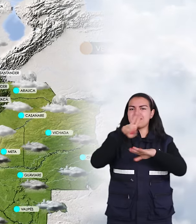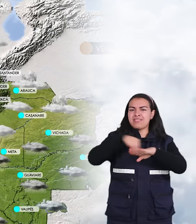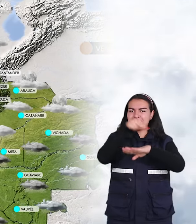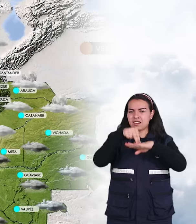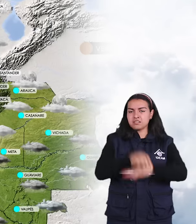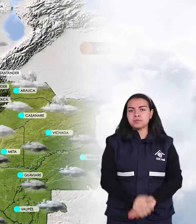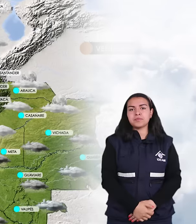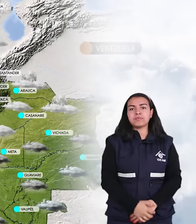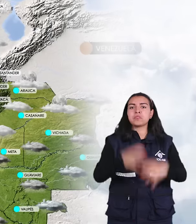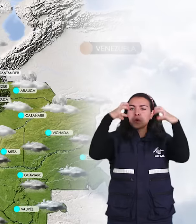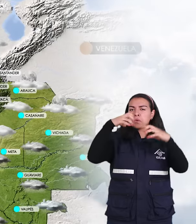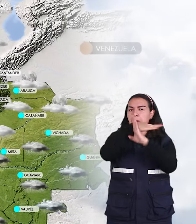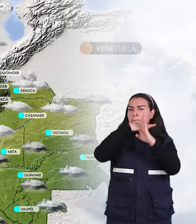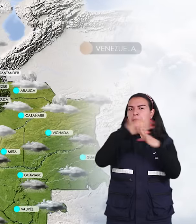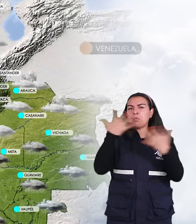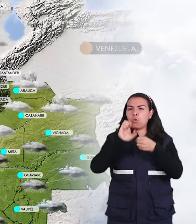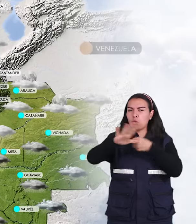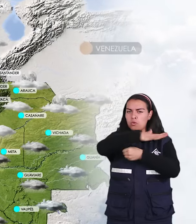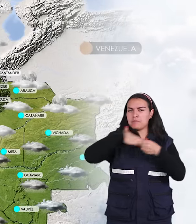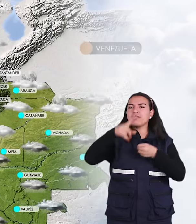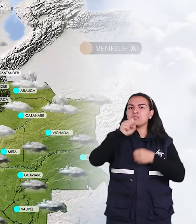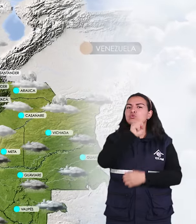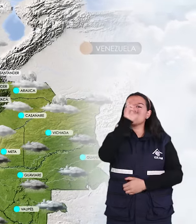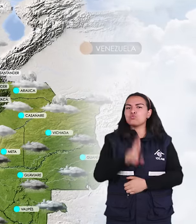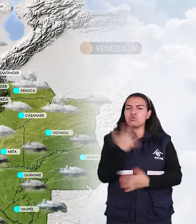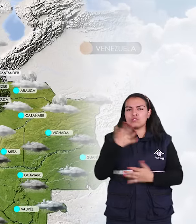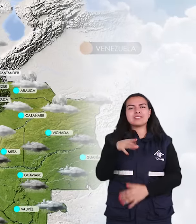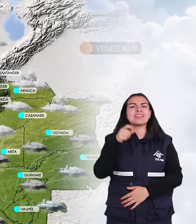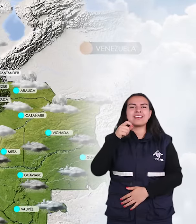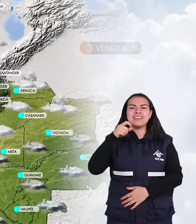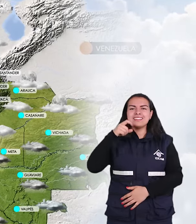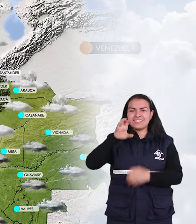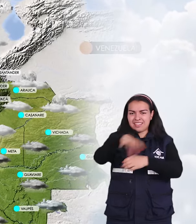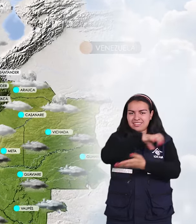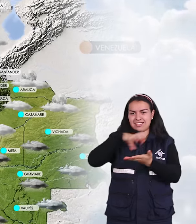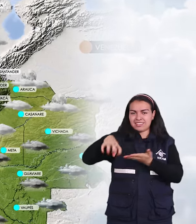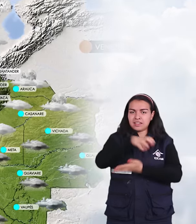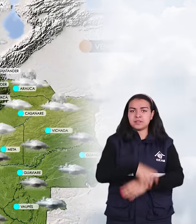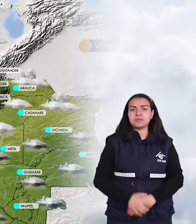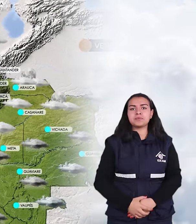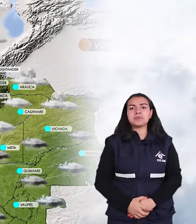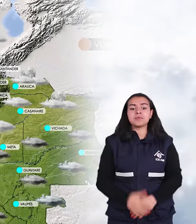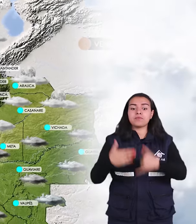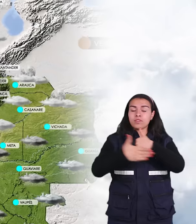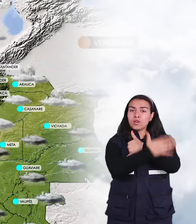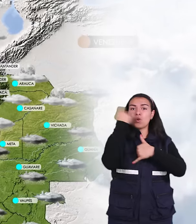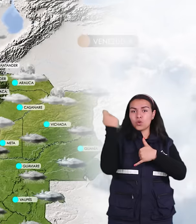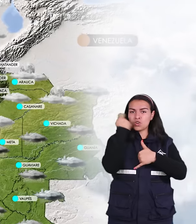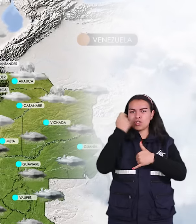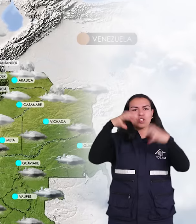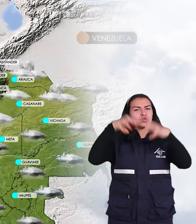intensidad hacia el norte de Cundinamarca y sur del norte de Santander. Para la región orinoquia las lluvias se esperan hacia el